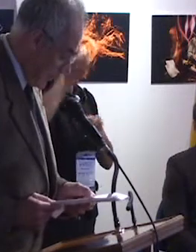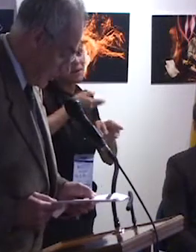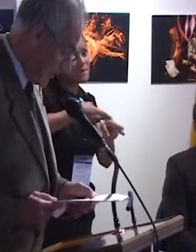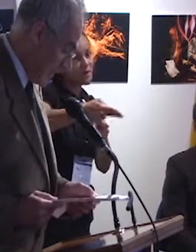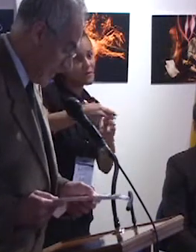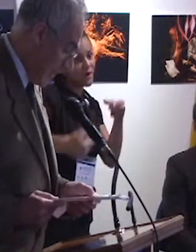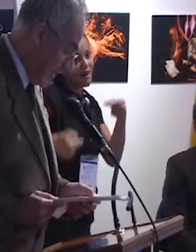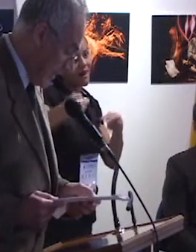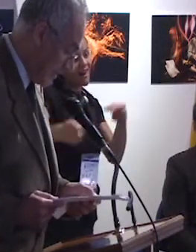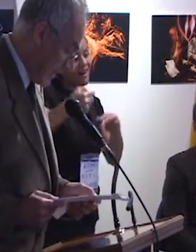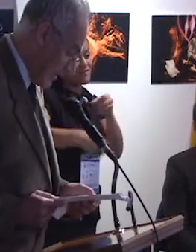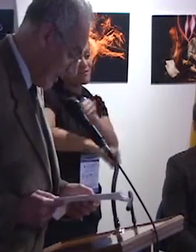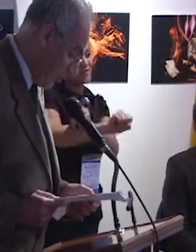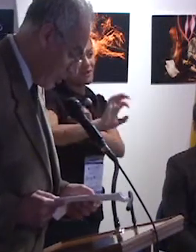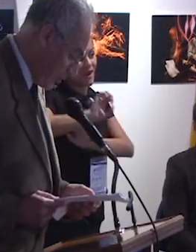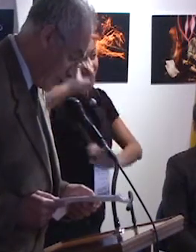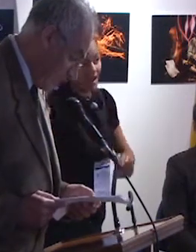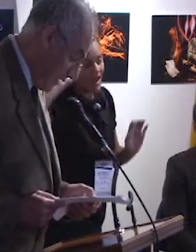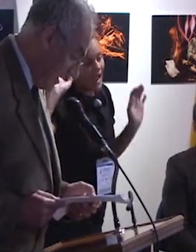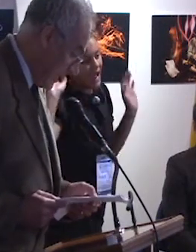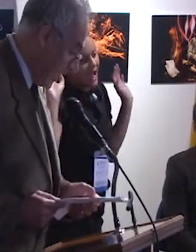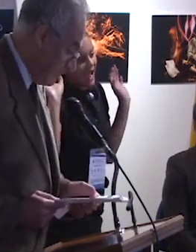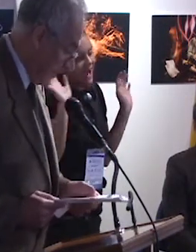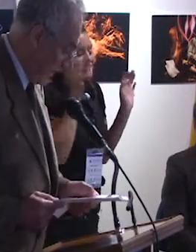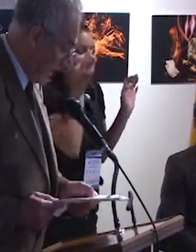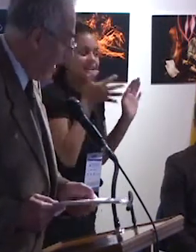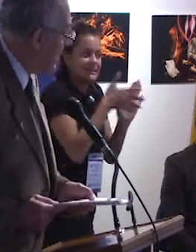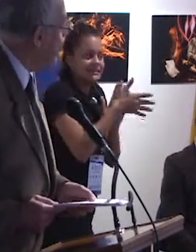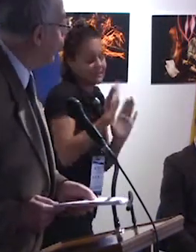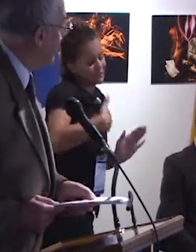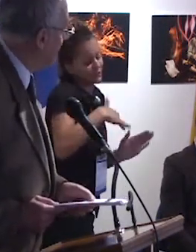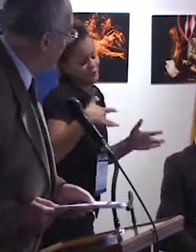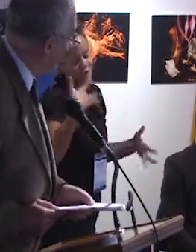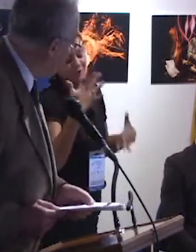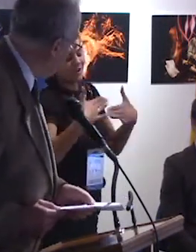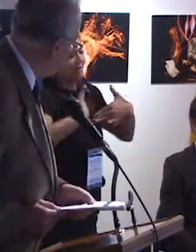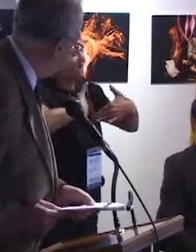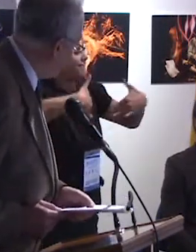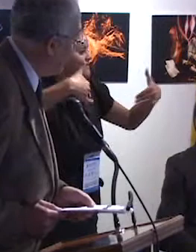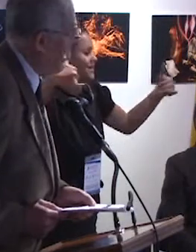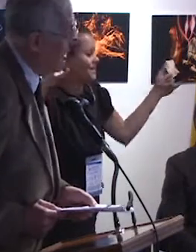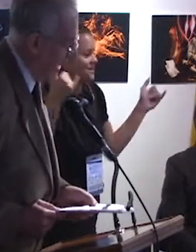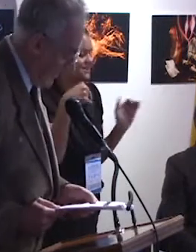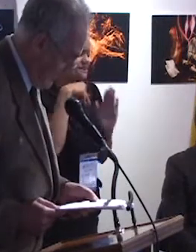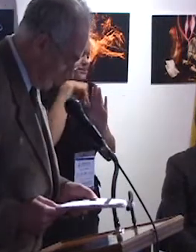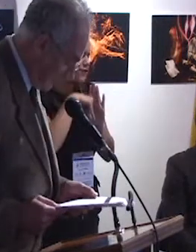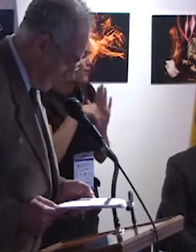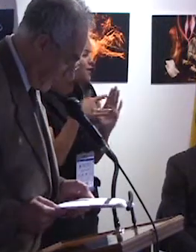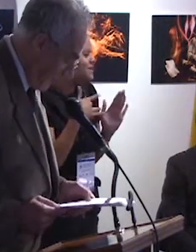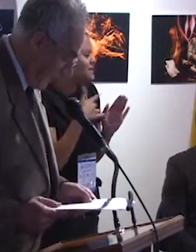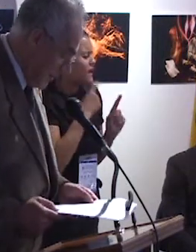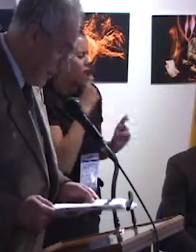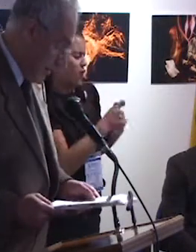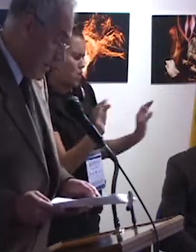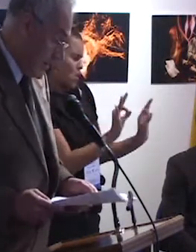seguridad que nuestras alegrías serán decorosas e impregnadas de sentimientos de profunda hermandad.